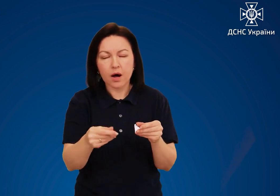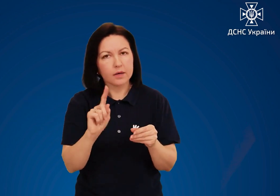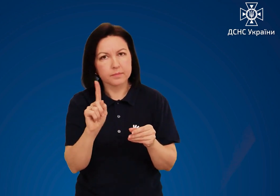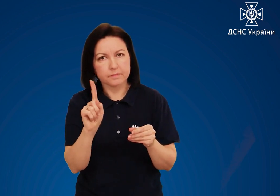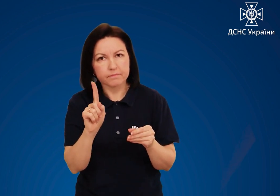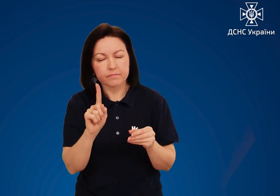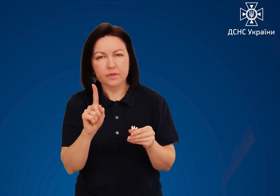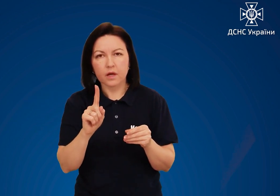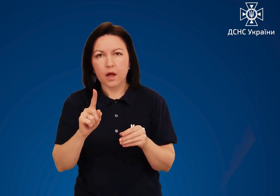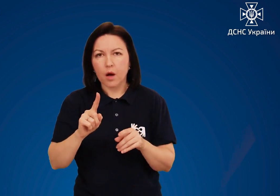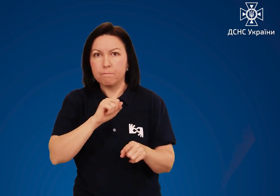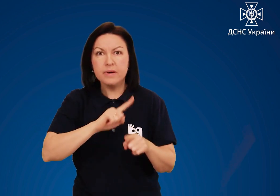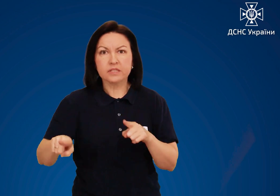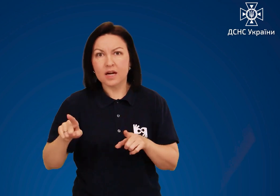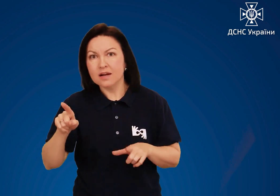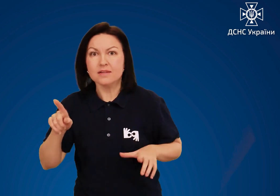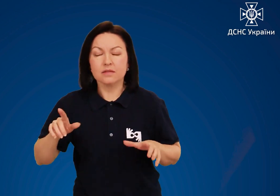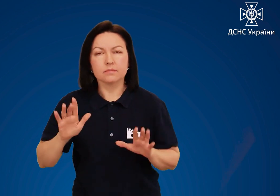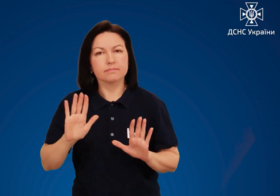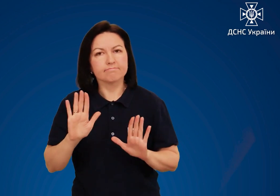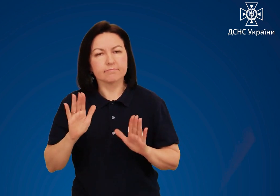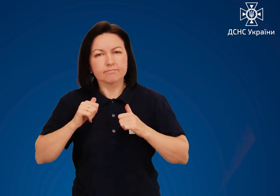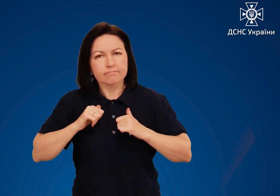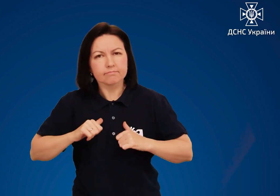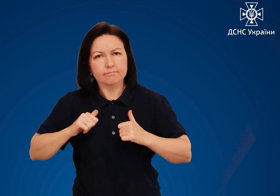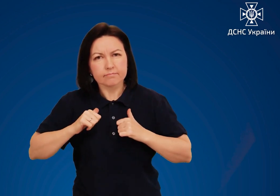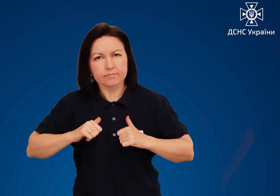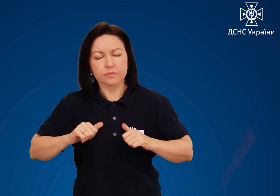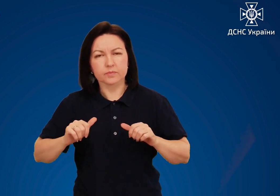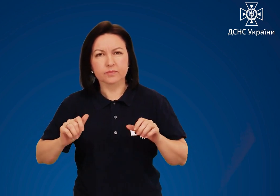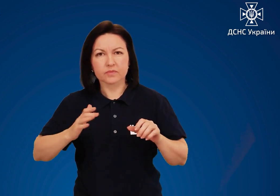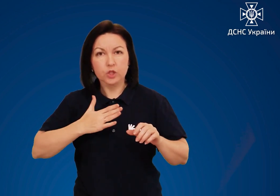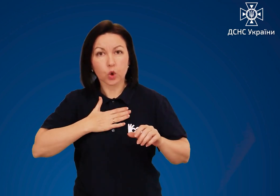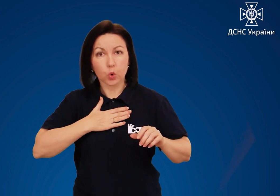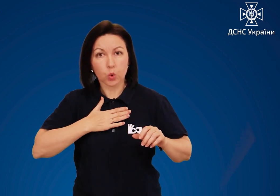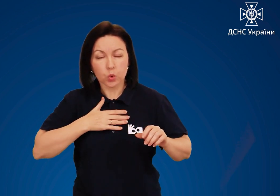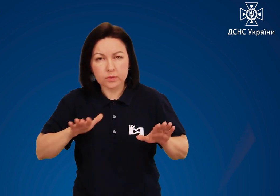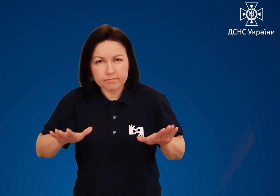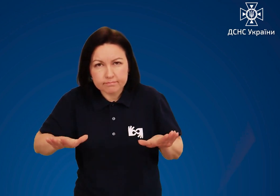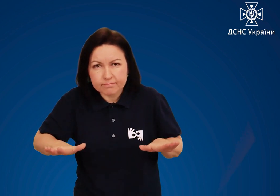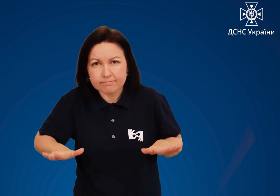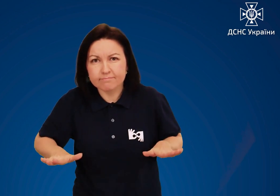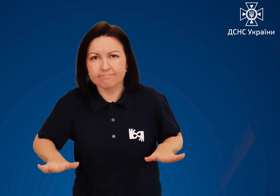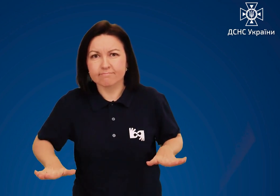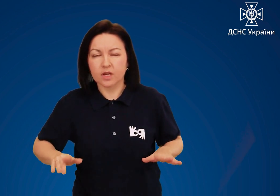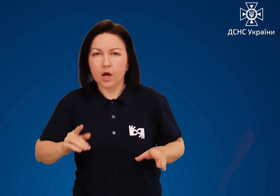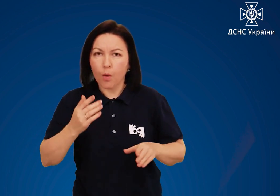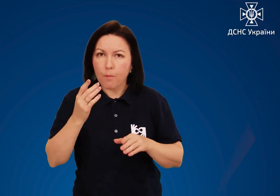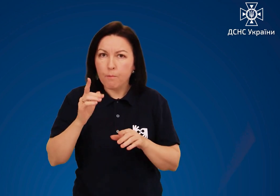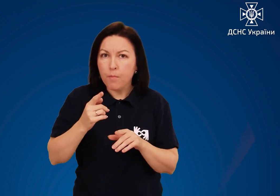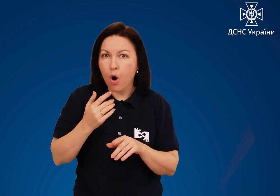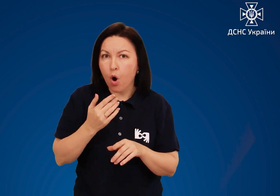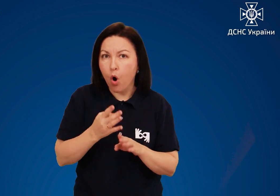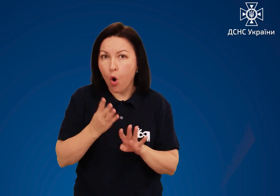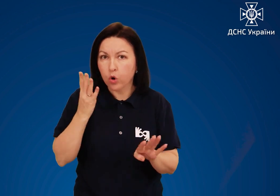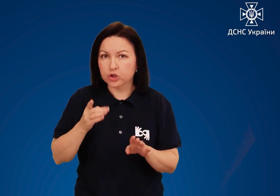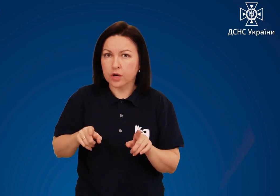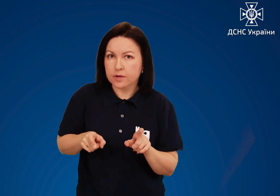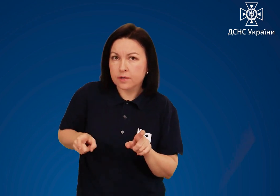Без різких рухів вибирайтеся на лід, наповзаючи грудьми і по черзі витягаючи на